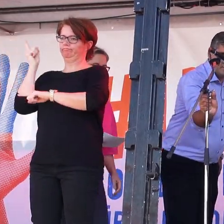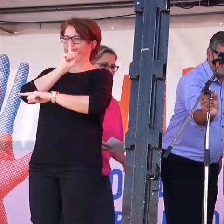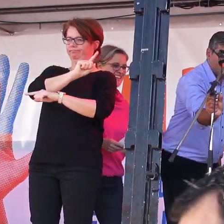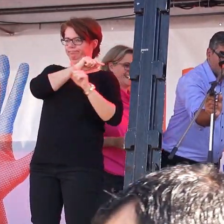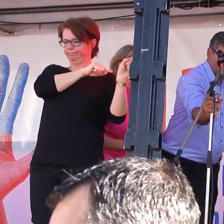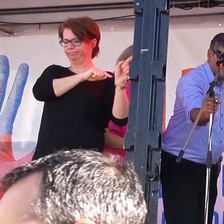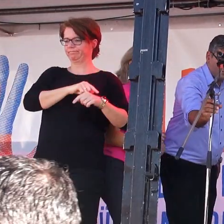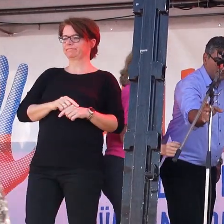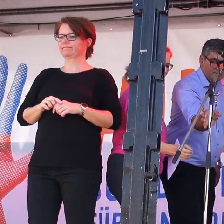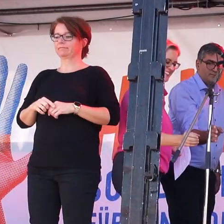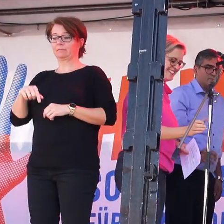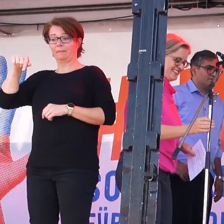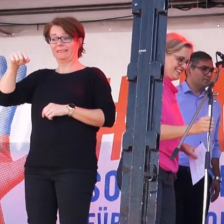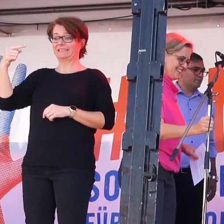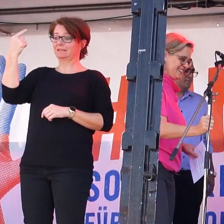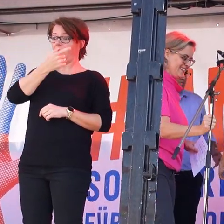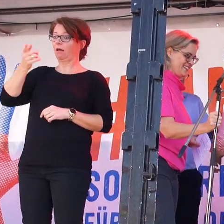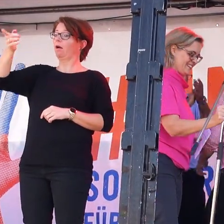Schwestern! Vielen